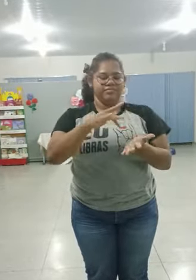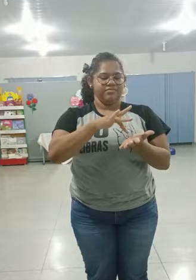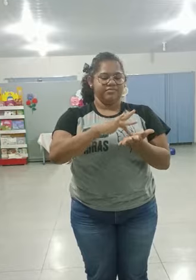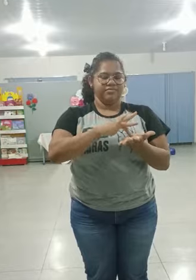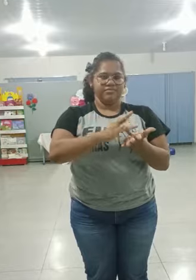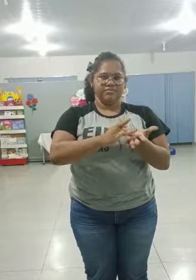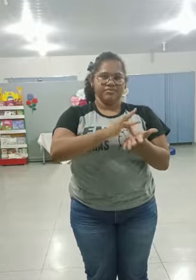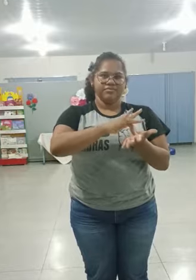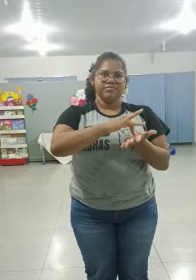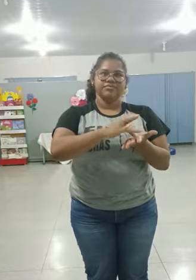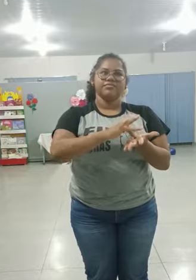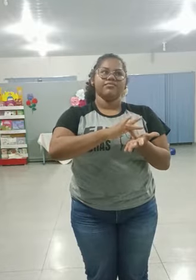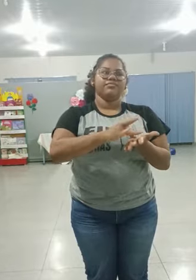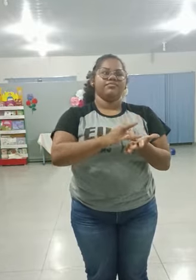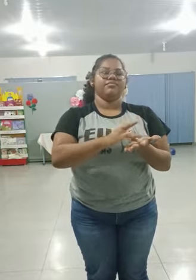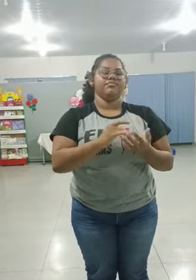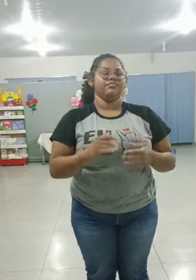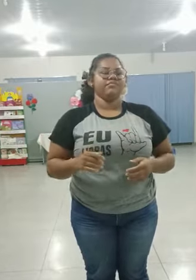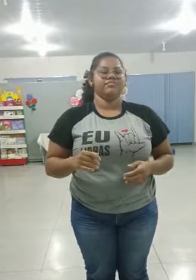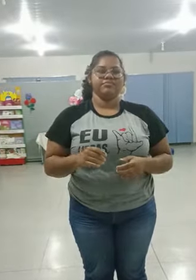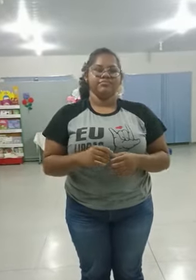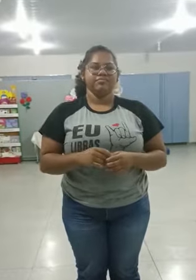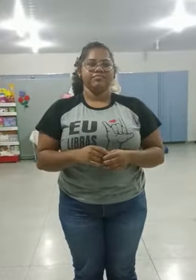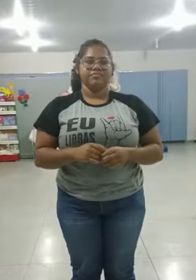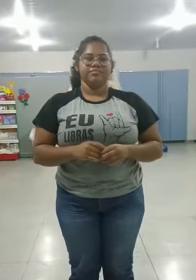Chico. Zé quer ser aviador.